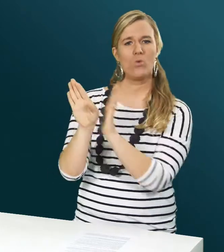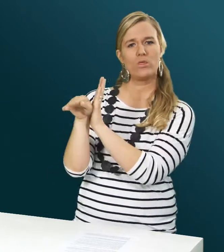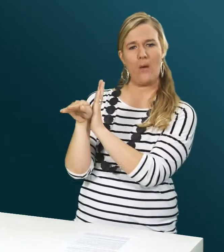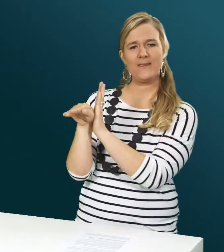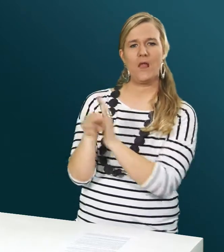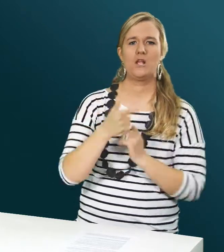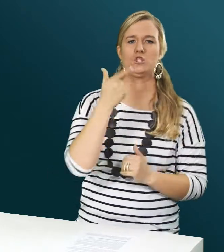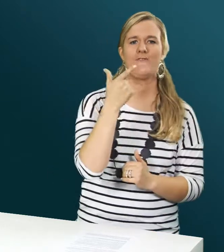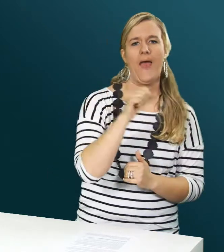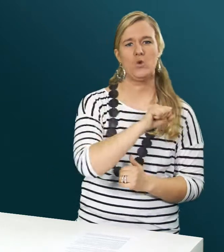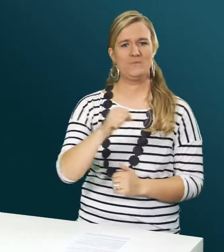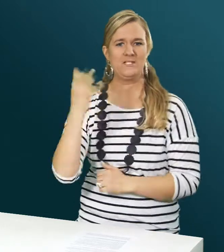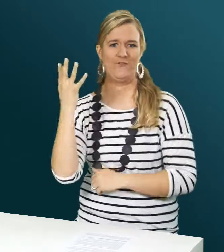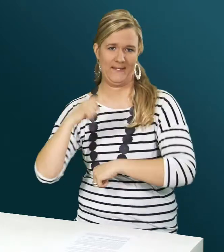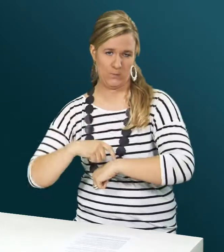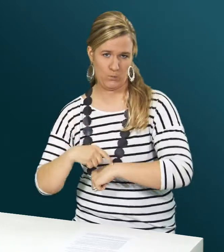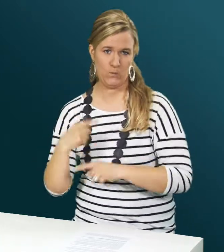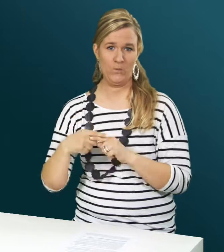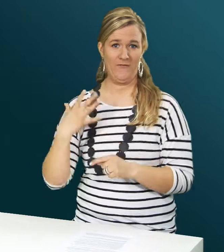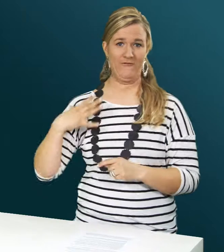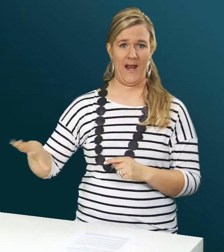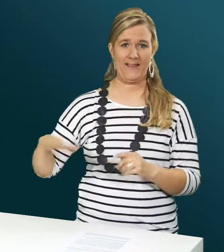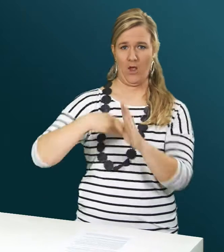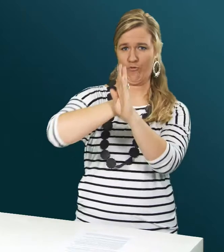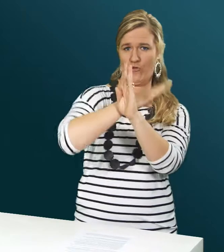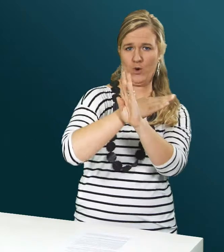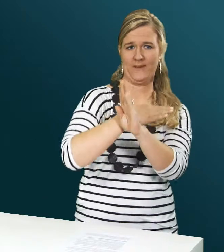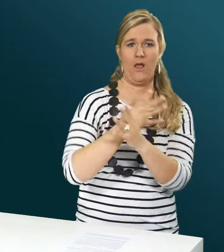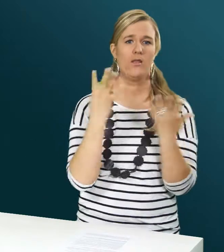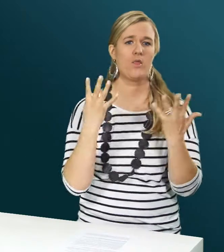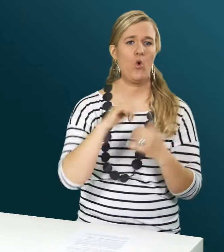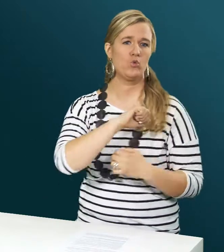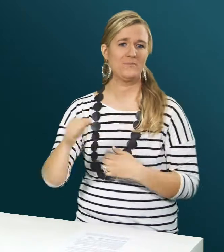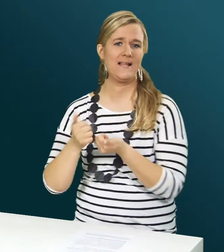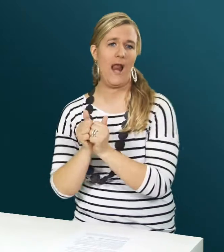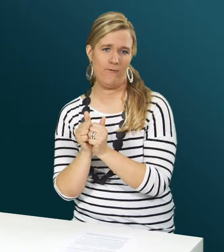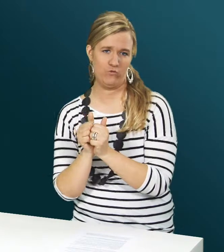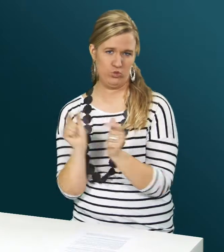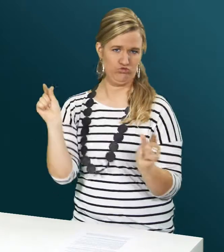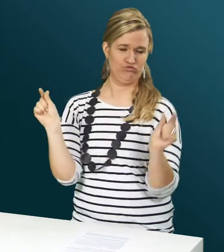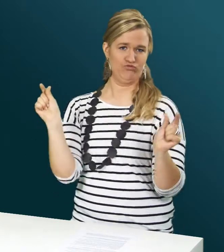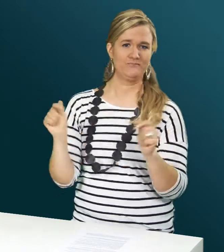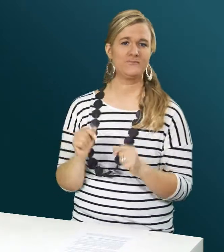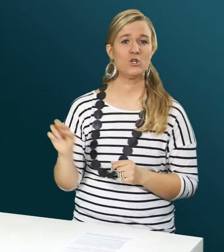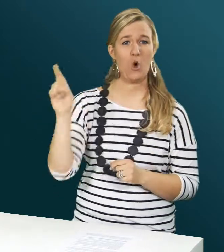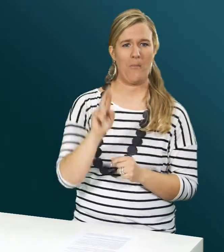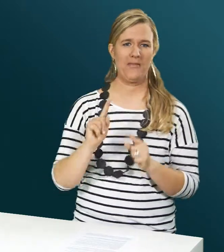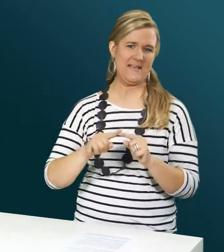Jeweils am Mittwochnachmittag von 2 bis 4 Uhr und am Freitagvormittag von 9 bis 11 Uhr steht Videocom zur Verfügung.